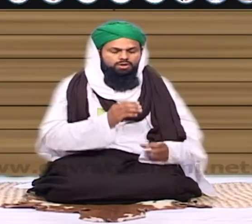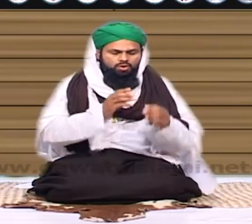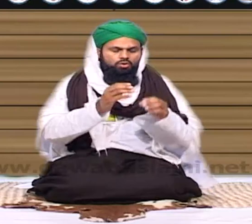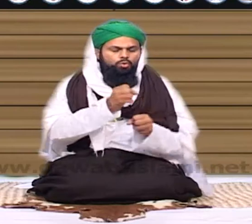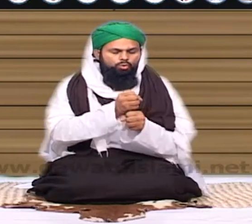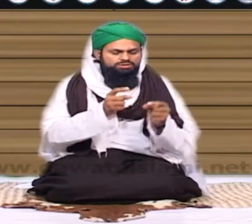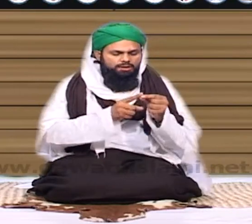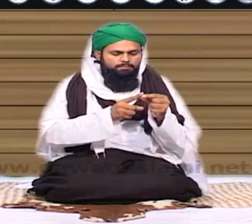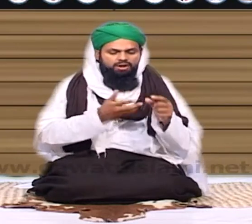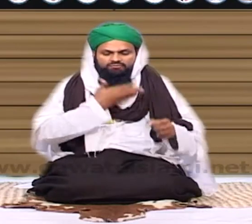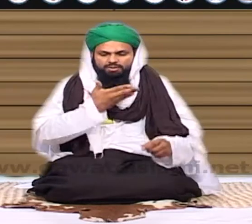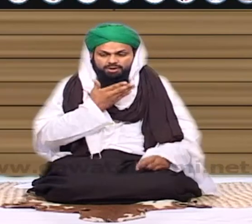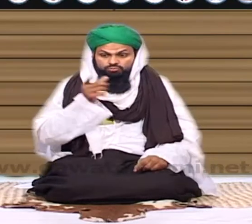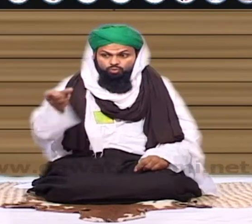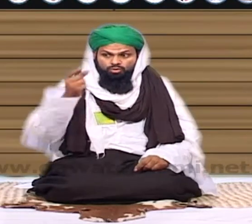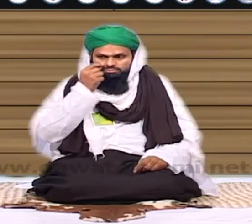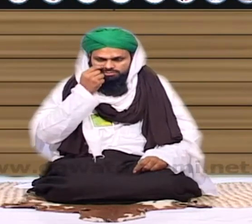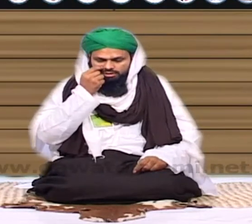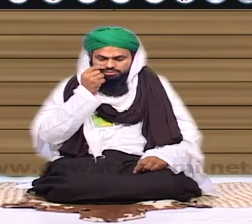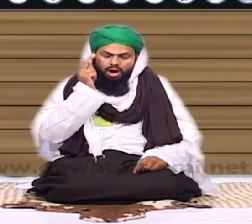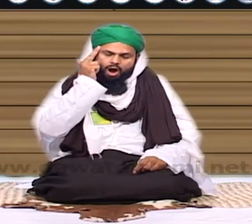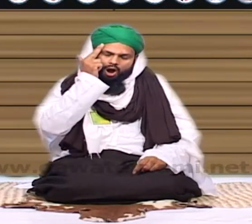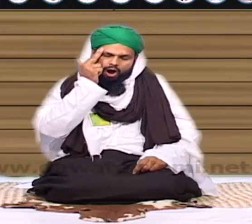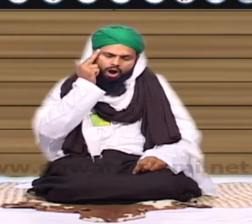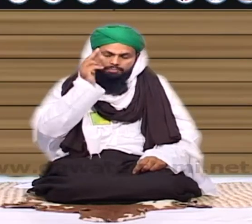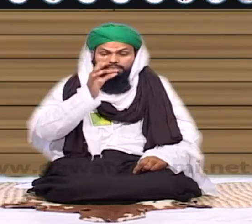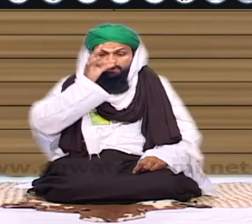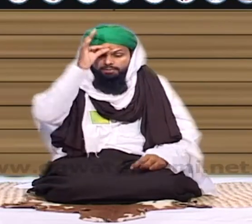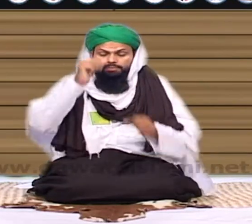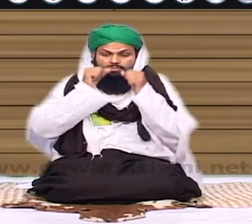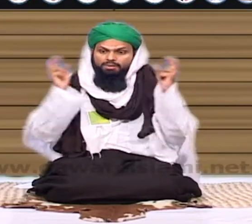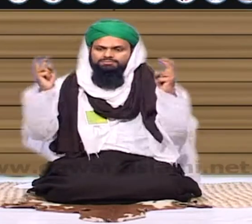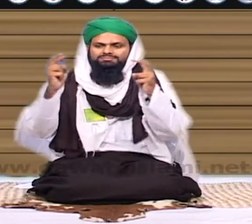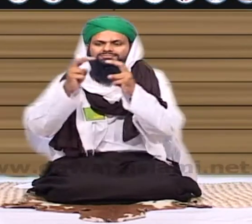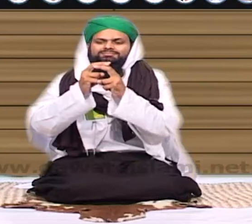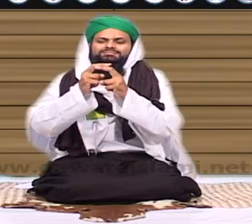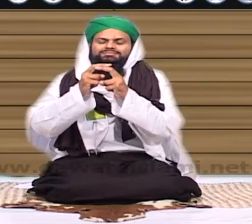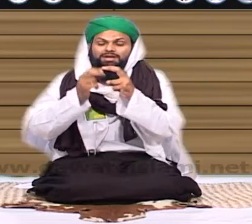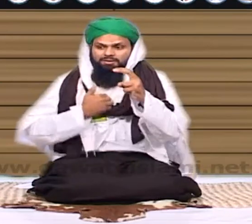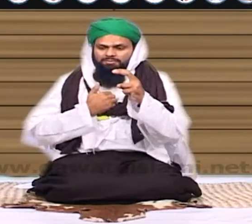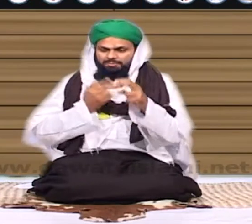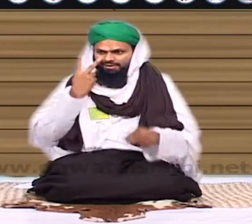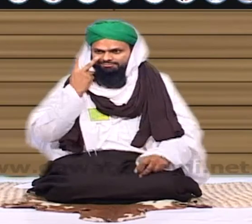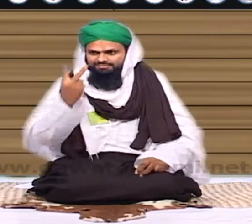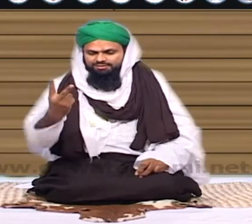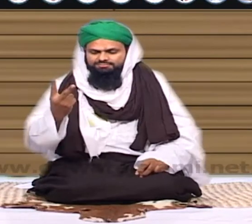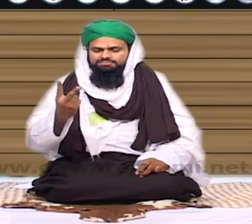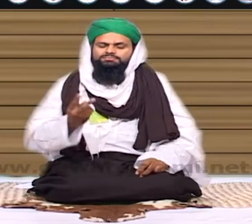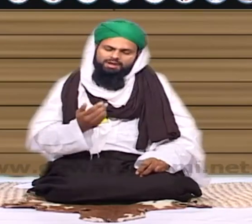سرکار غوطے پاک نے فرمایا کہ یہ شخص جو ہے جس کے آگے میں کھڑا ہوتا تھا دراصل اس میں خواب میں سرکار کی زیارت کر رہا تھا اور میں